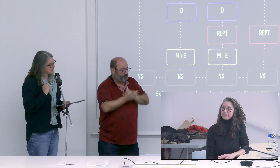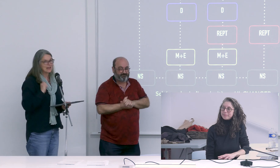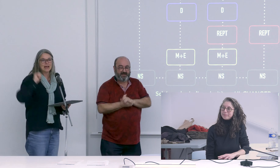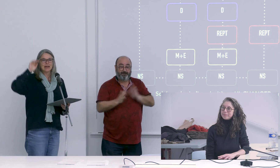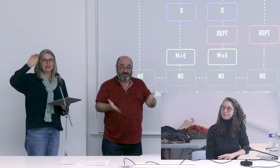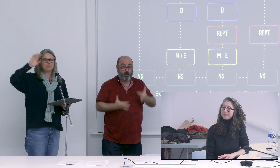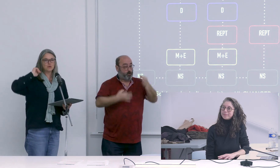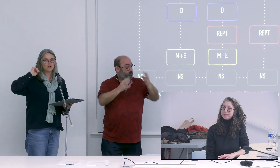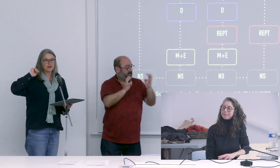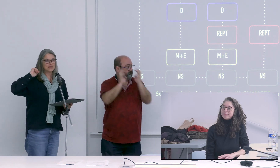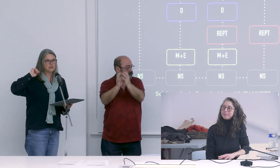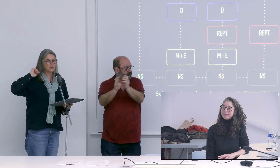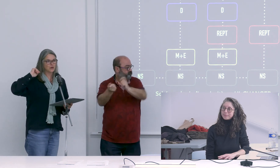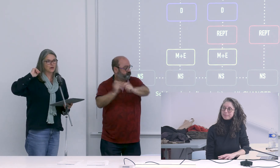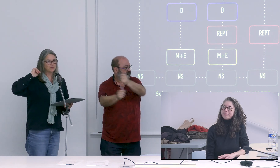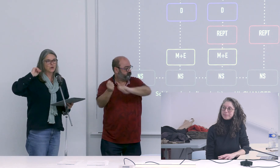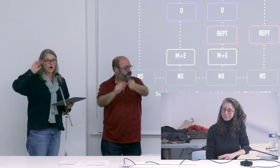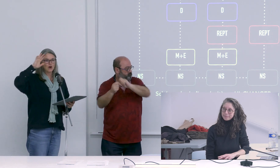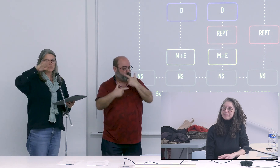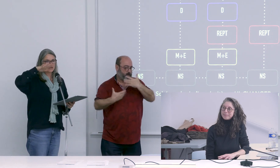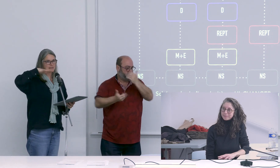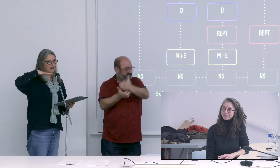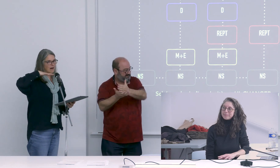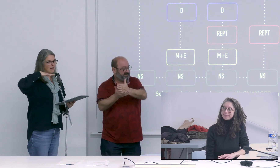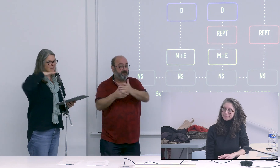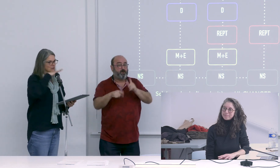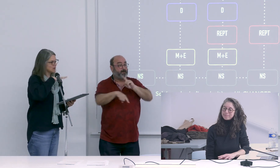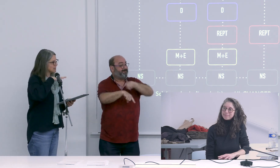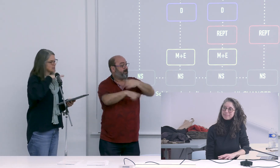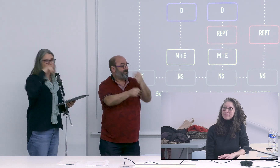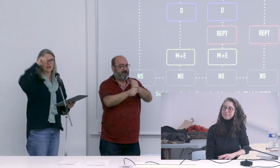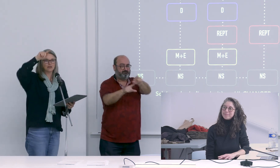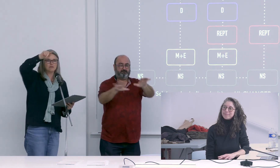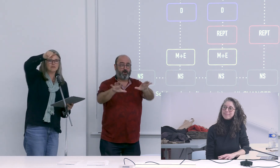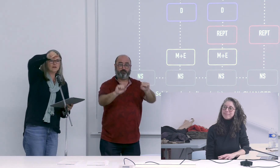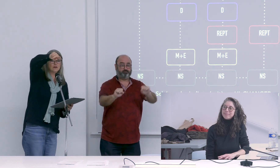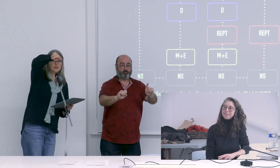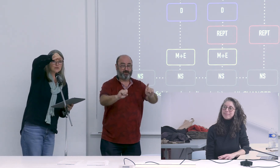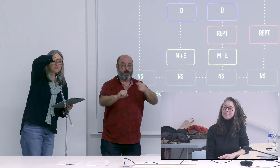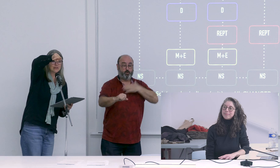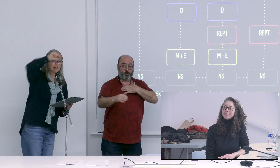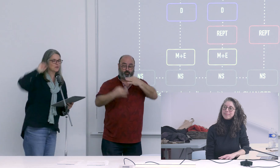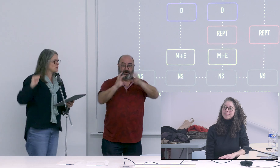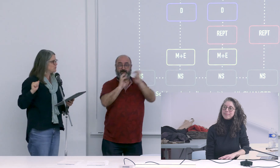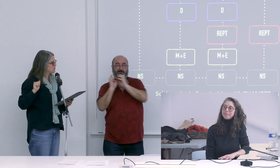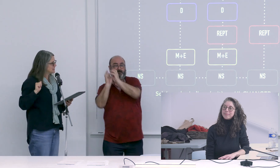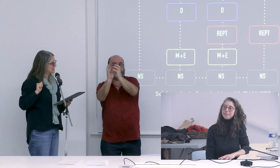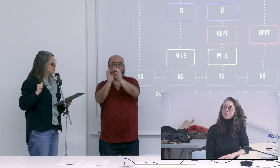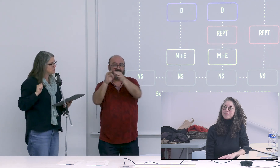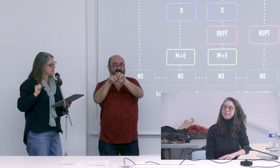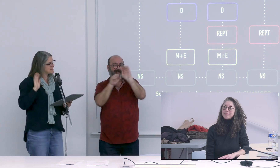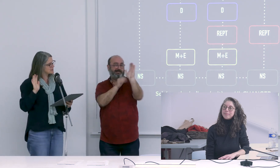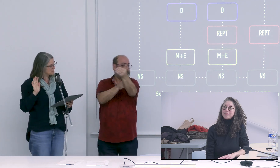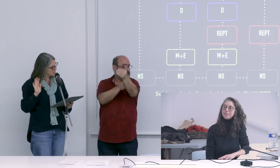et pour gagner du temps on vous laissera dans la salle et nous on se mettra dans le petit